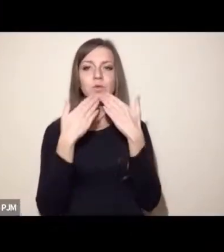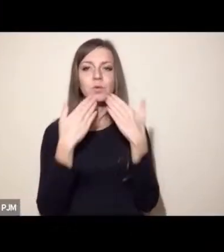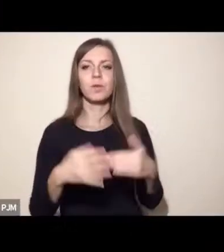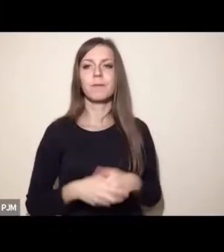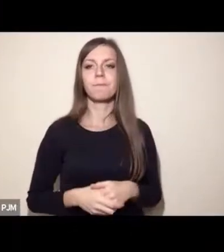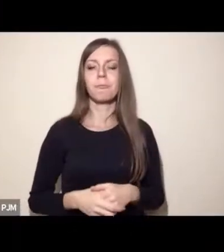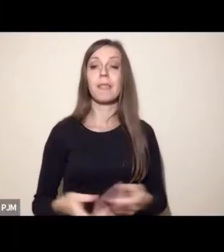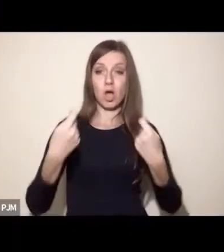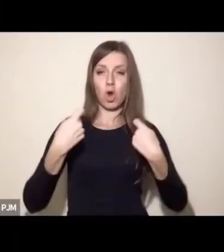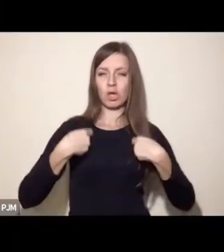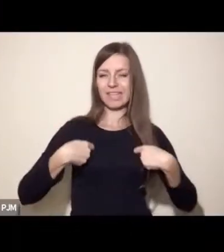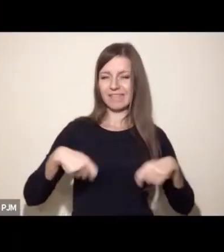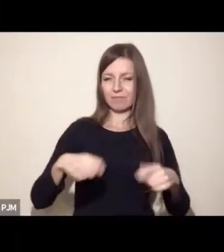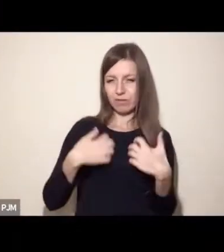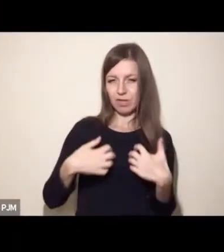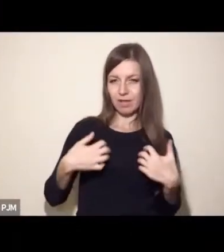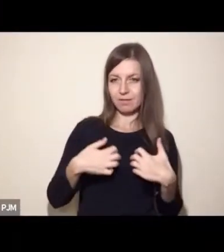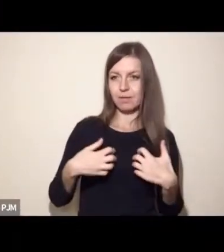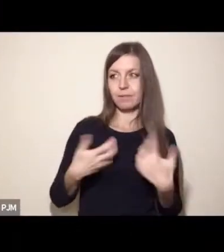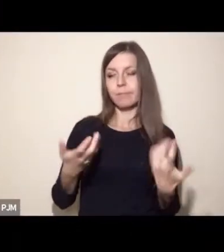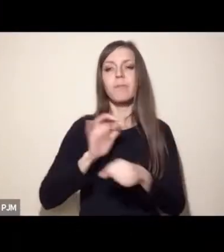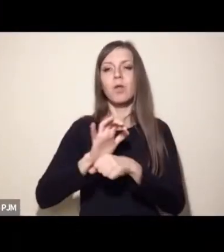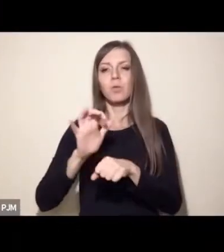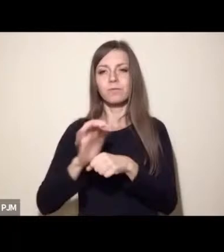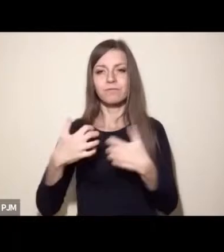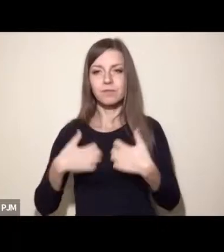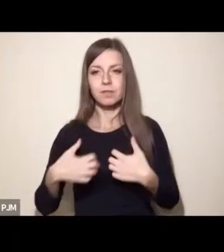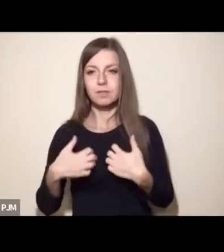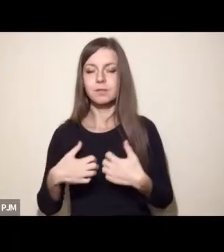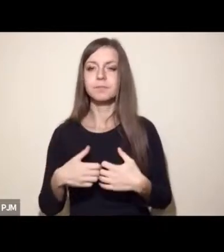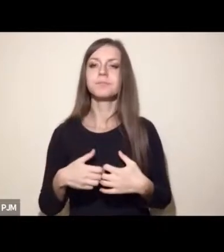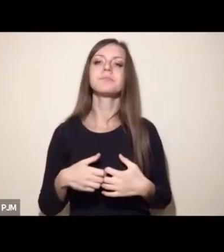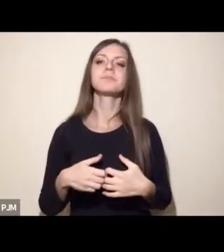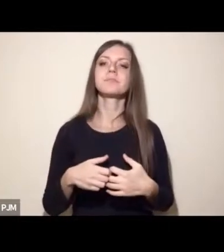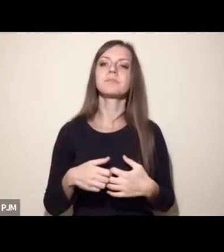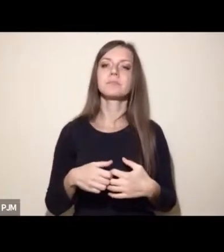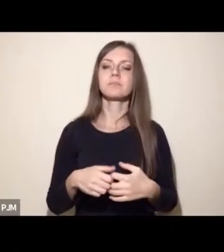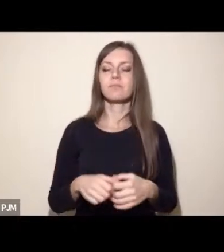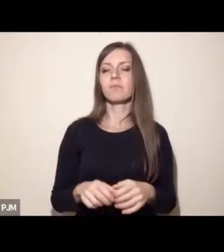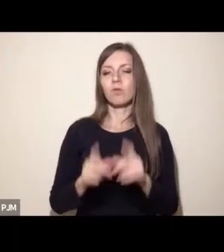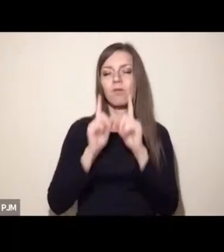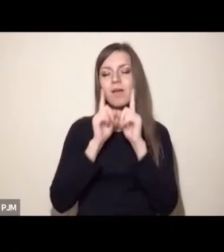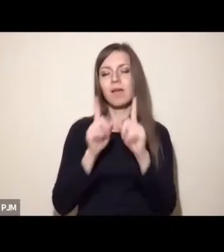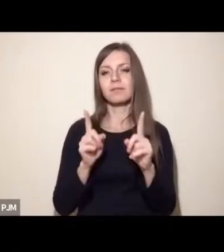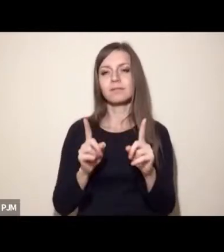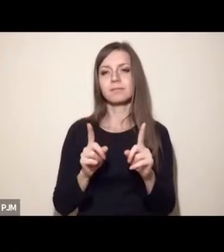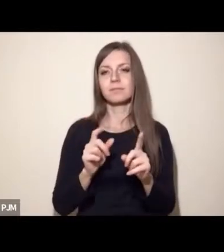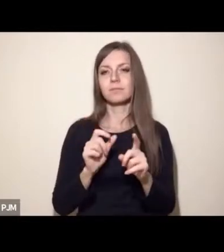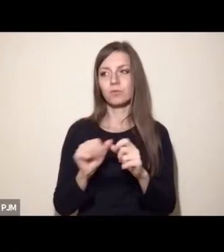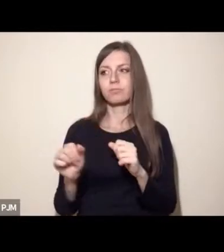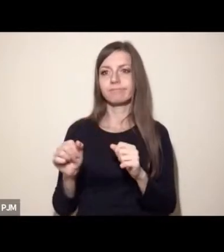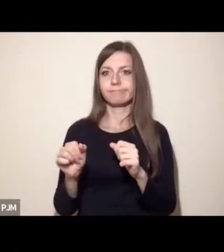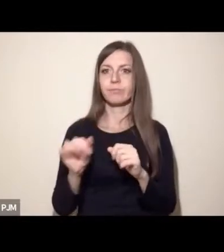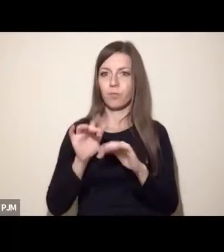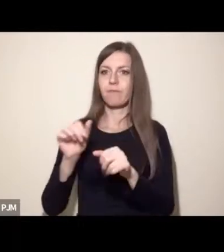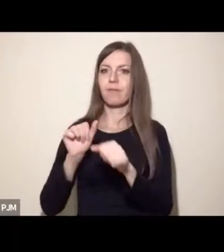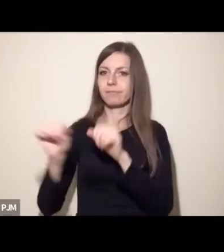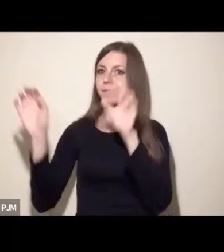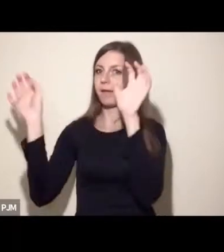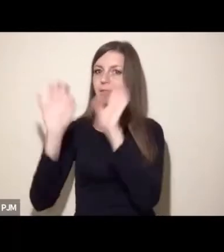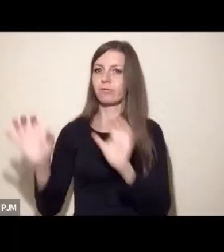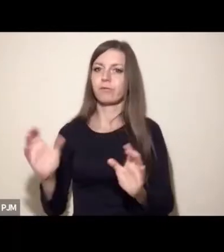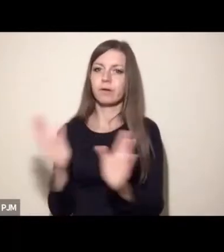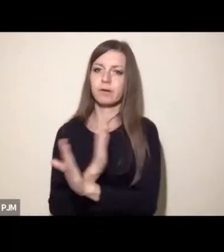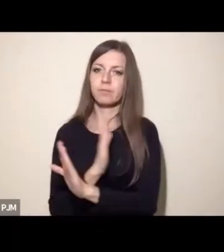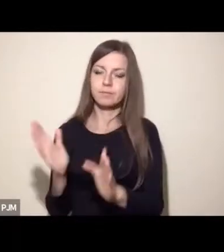rolnictwa zwierzęcego czy produkcji zwierzęcej jest faktycznie w katastrofie klimatycznej, jest faktycznie